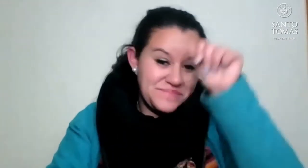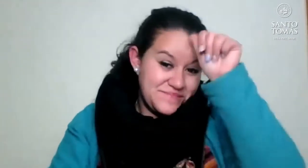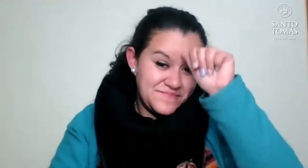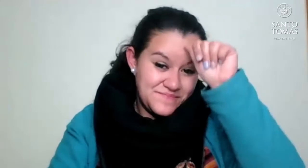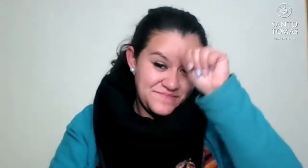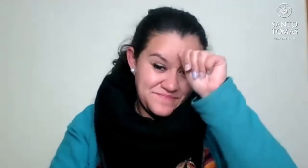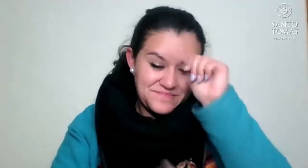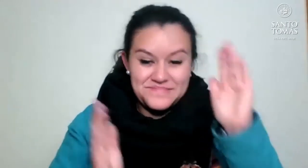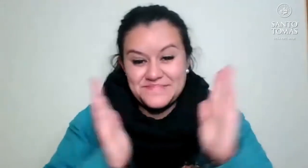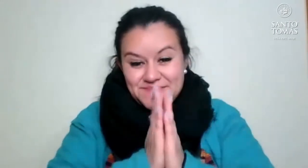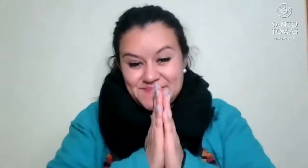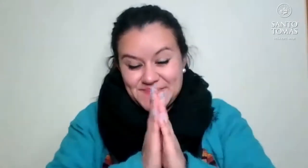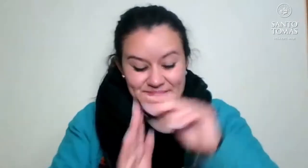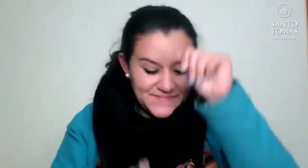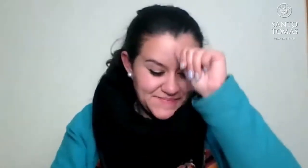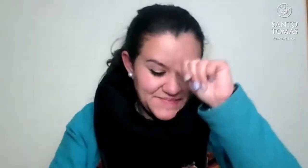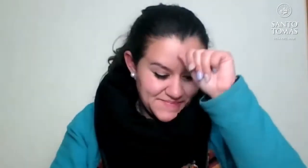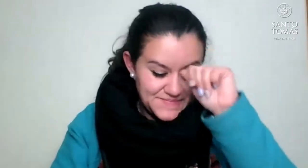Santo Domingo.